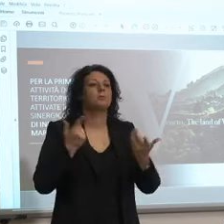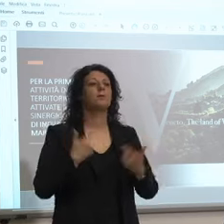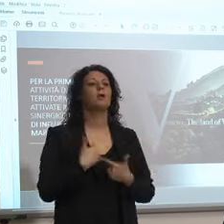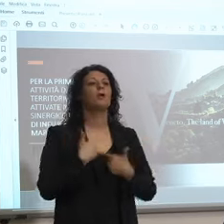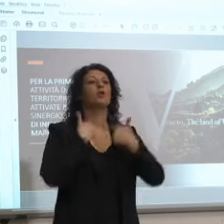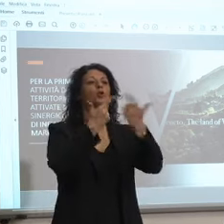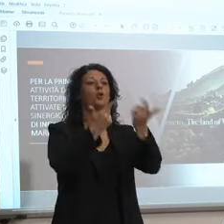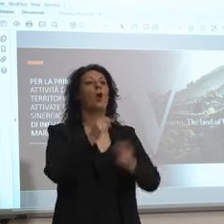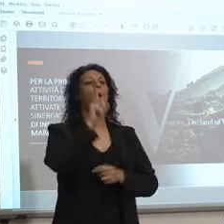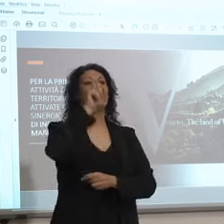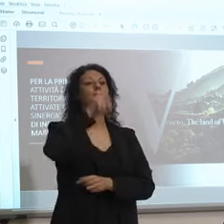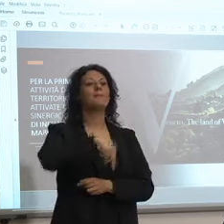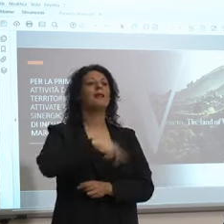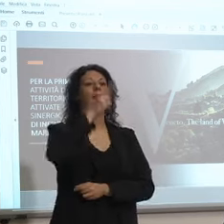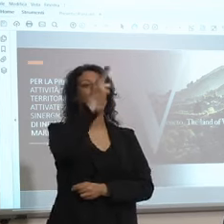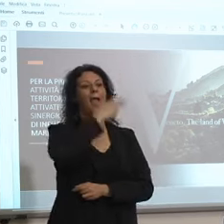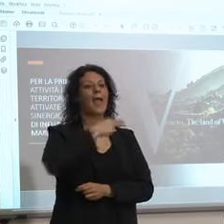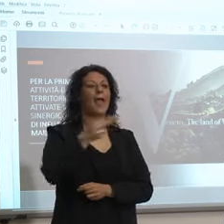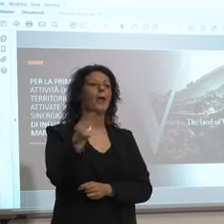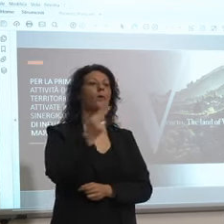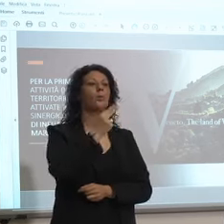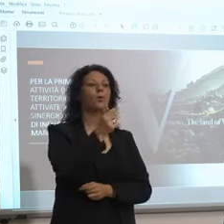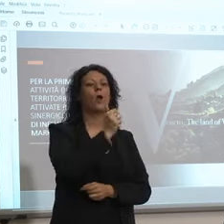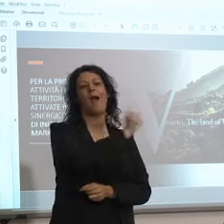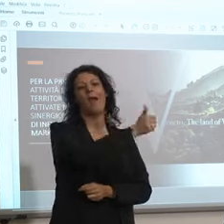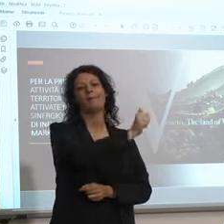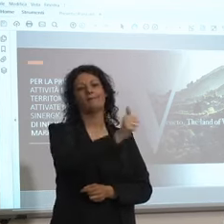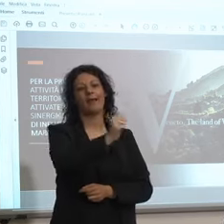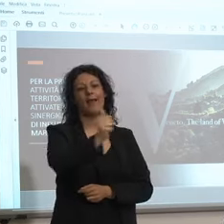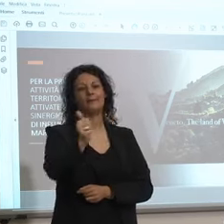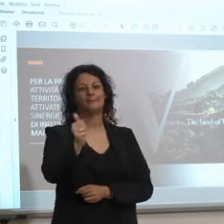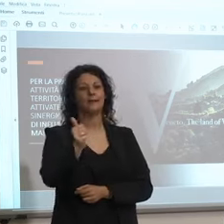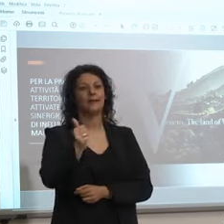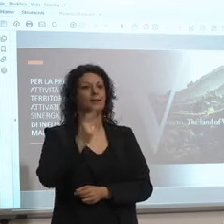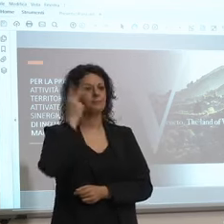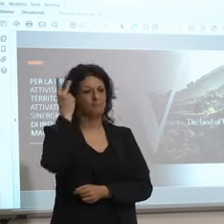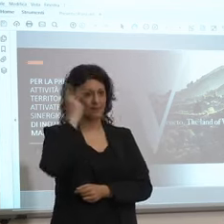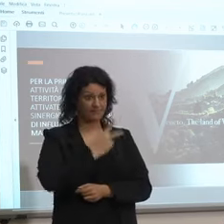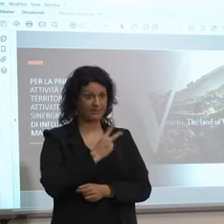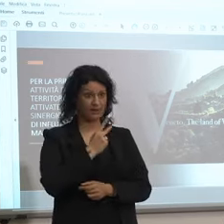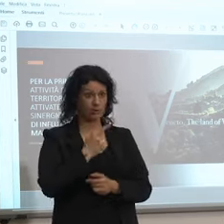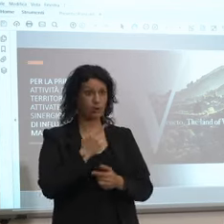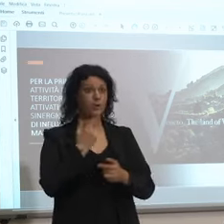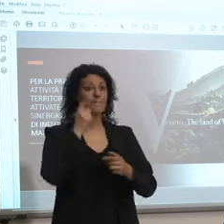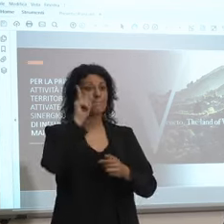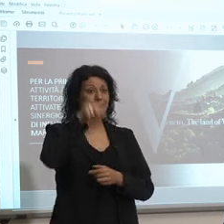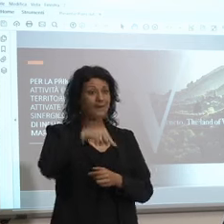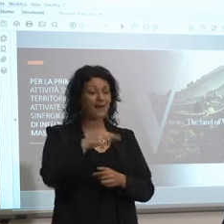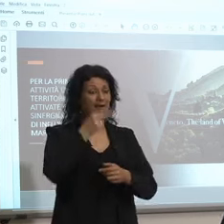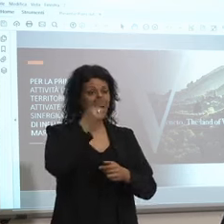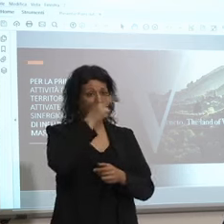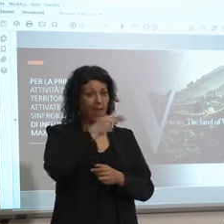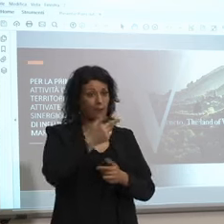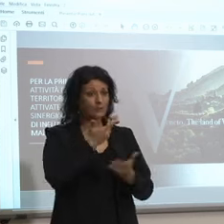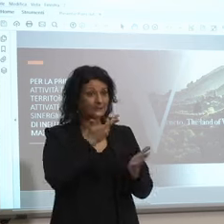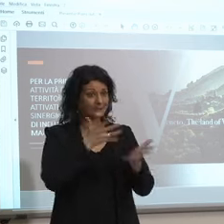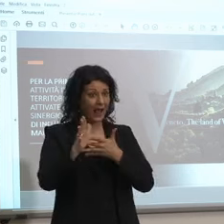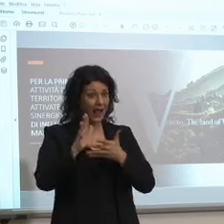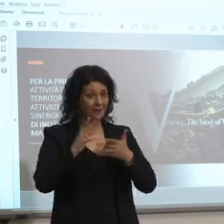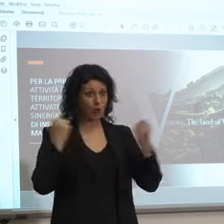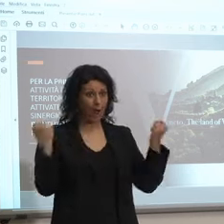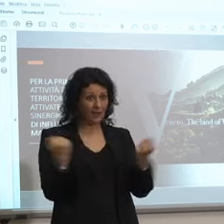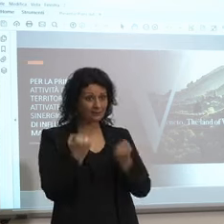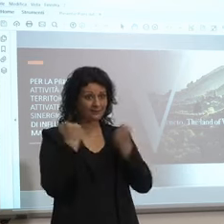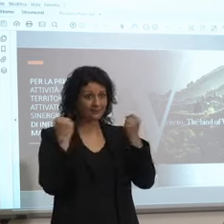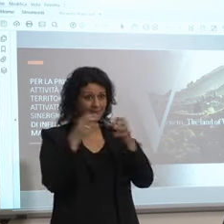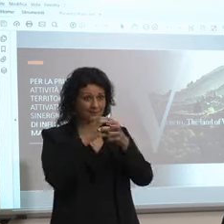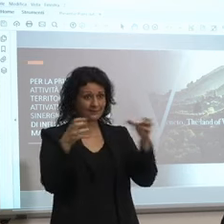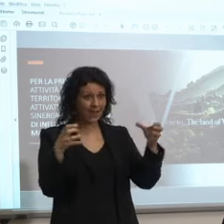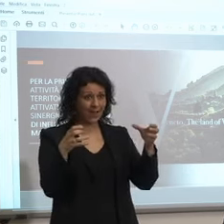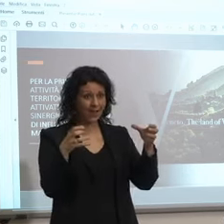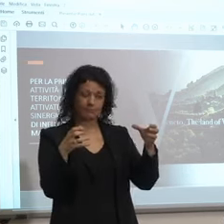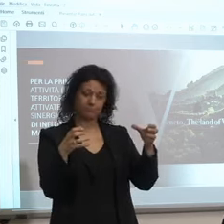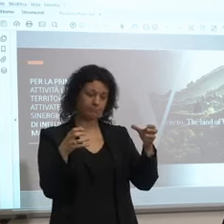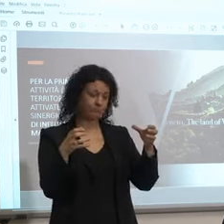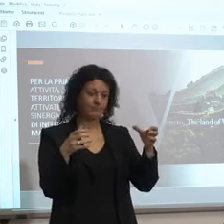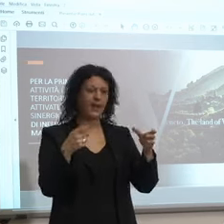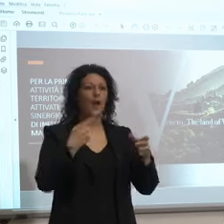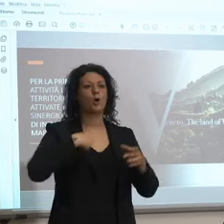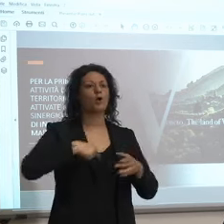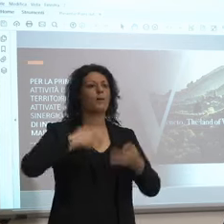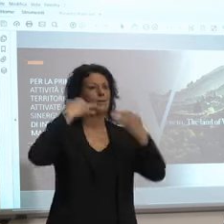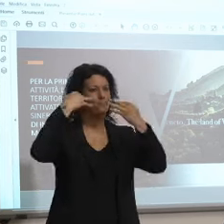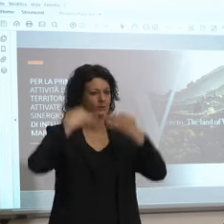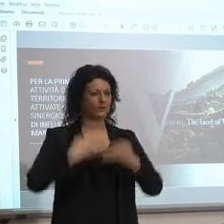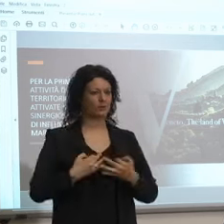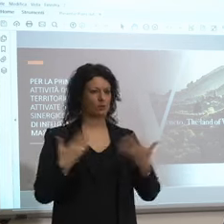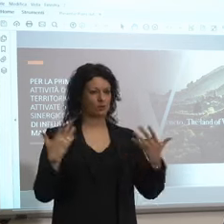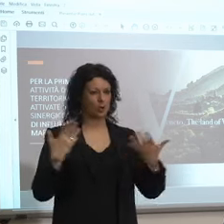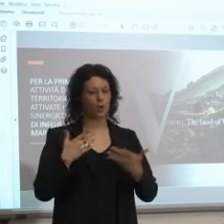carità uno non ci sputa sopra però con 1000 euro non è che salvi un'attività ecco allora invece che spendere 1000 euro così usiamo questi milioni